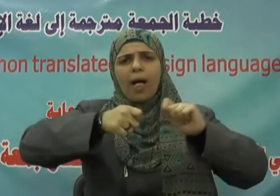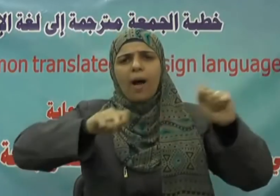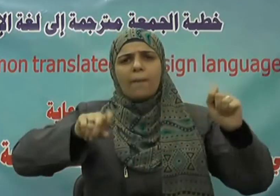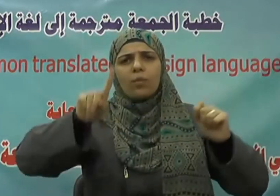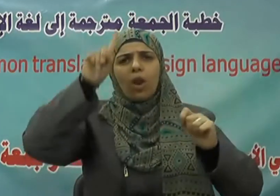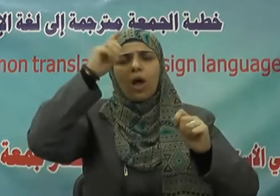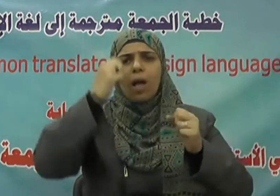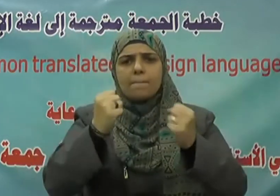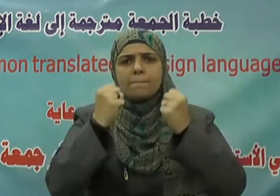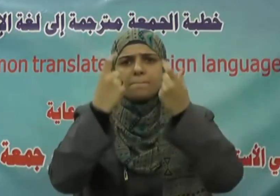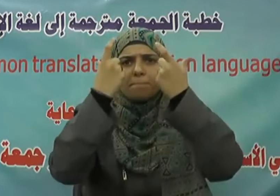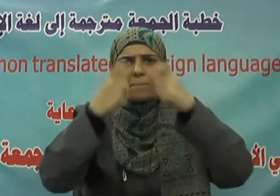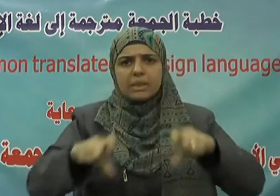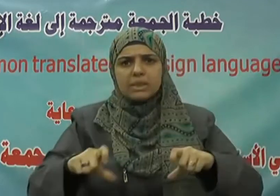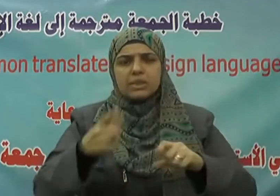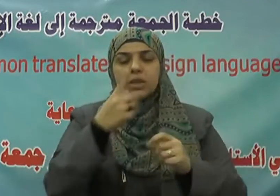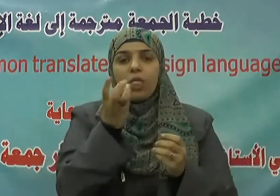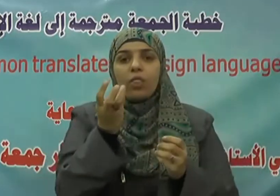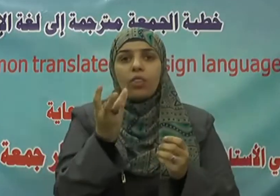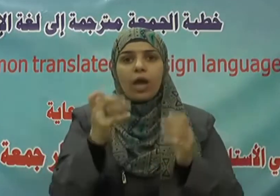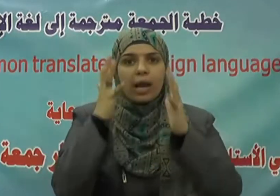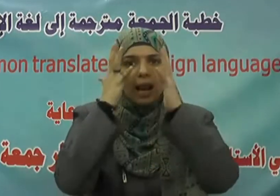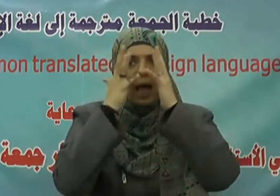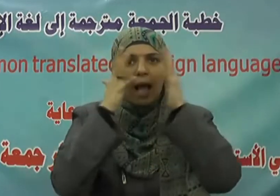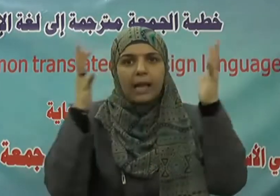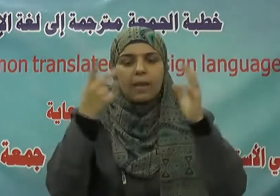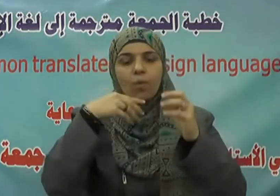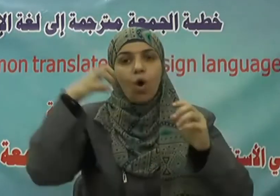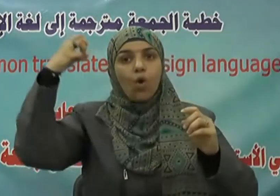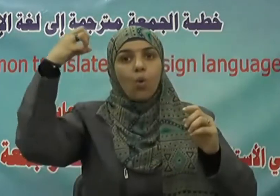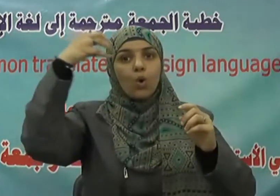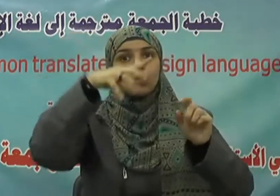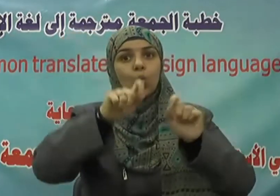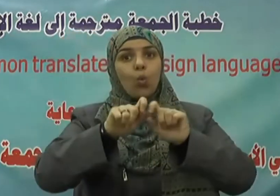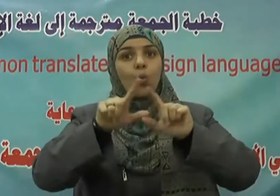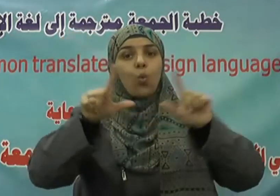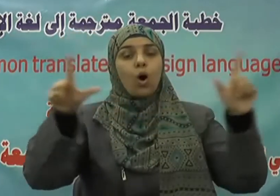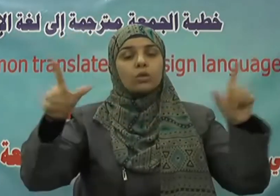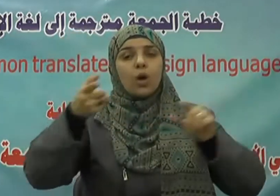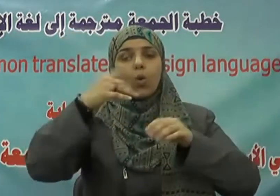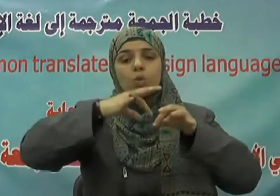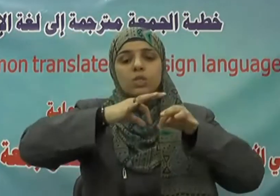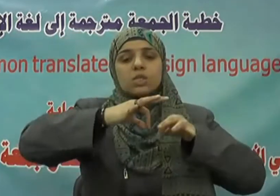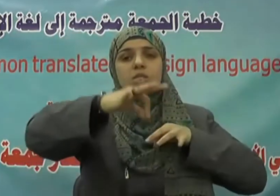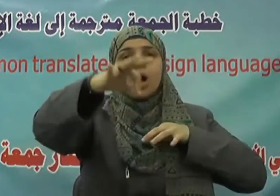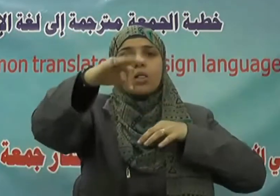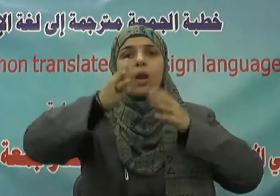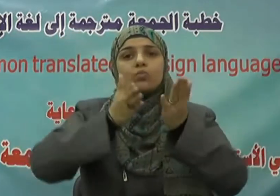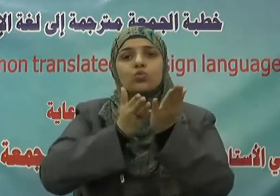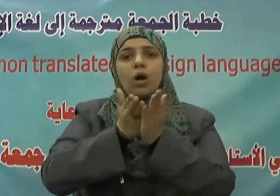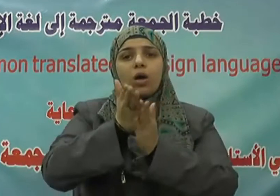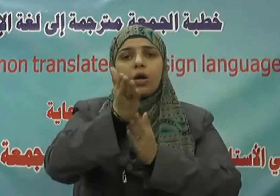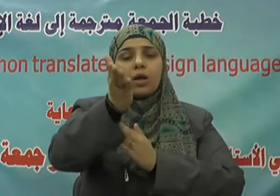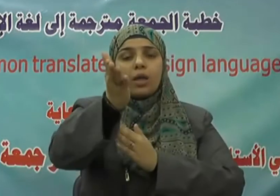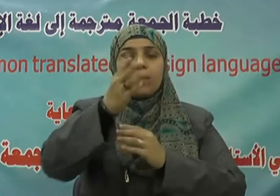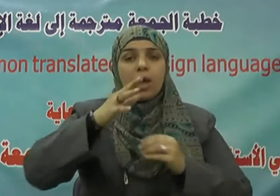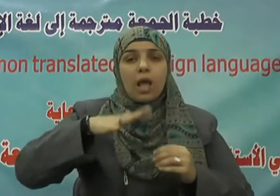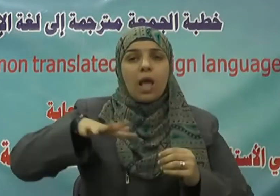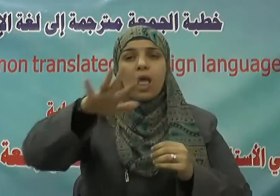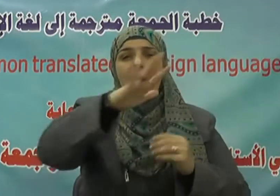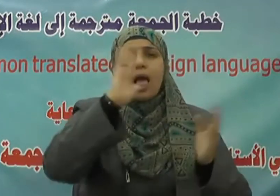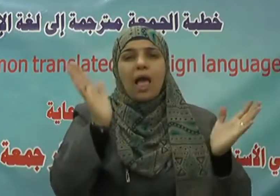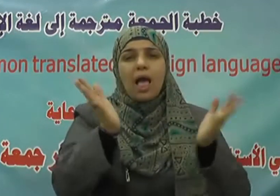الحكيم والنور المبين والصراط المستقيم الذي لا يناله